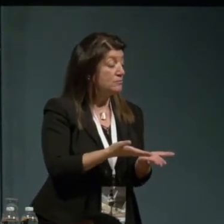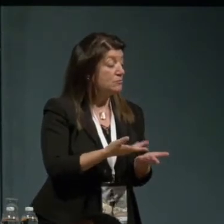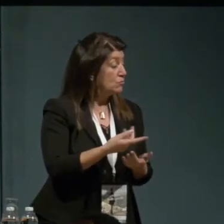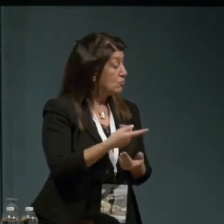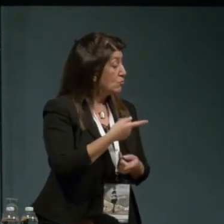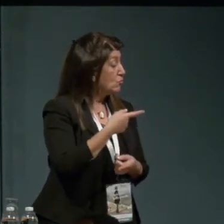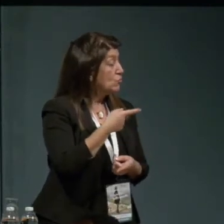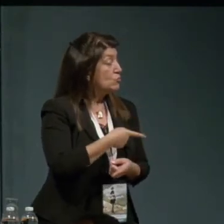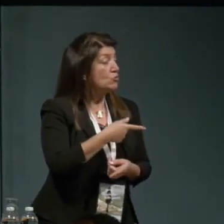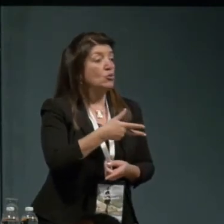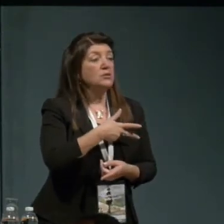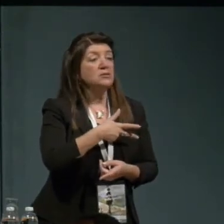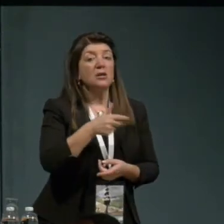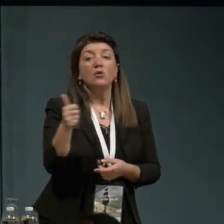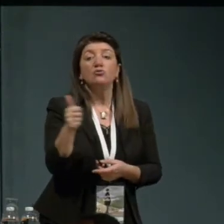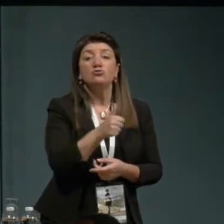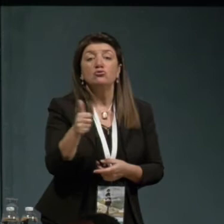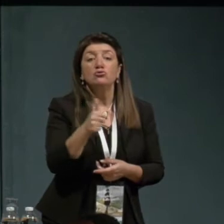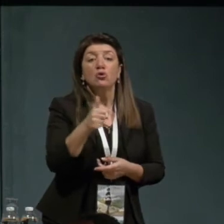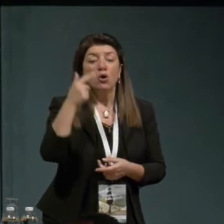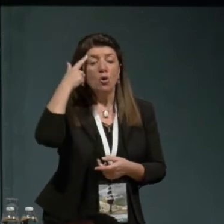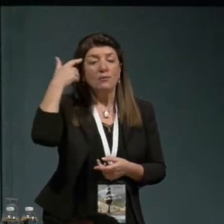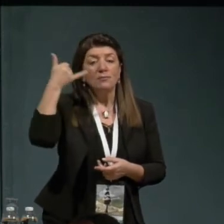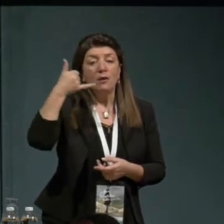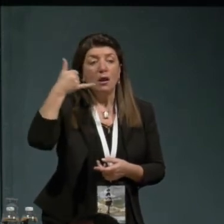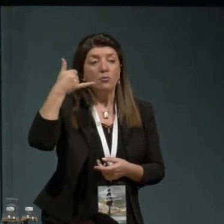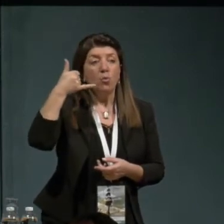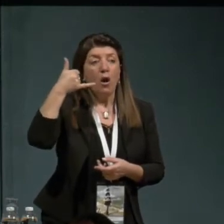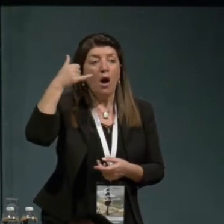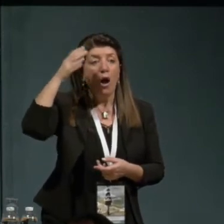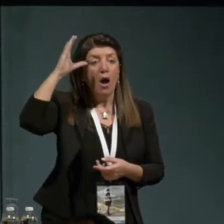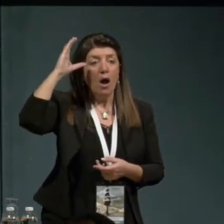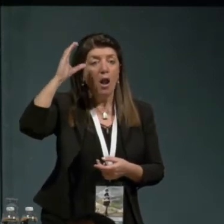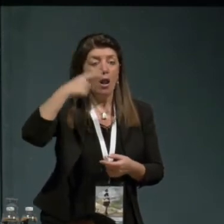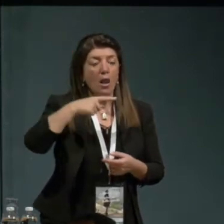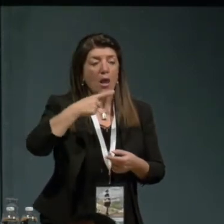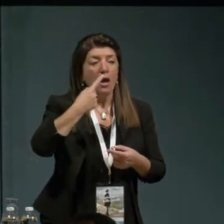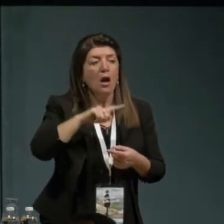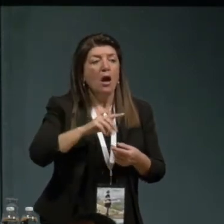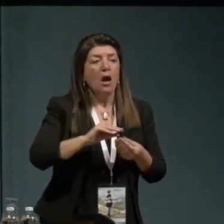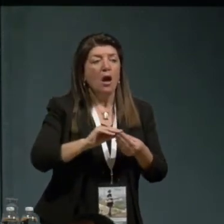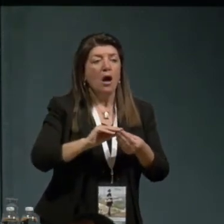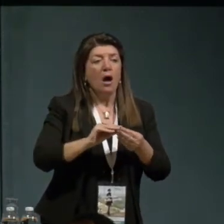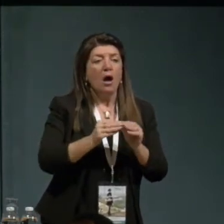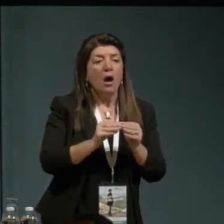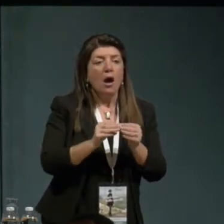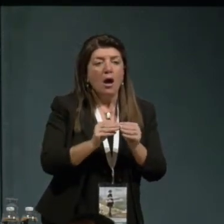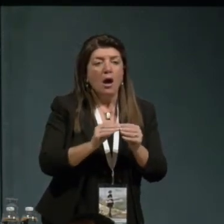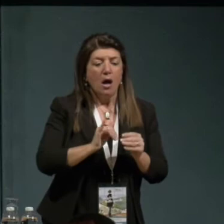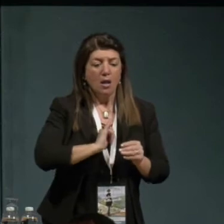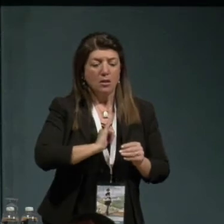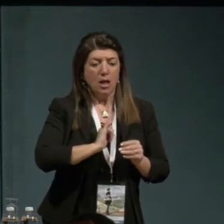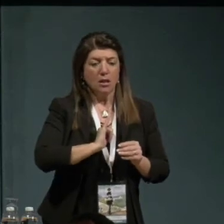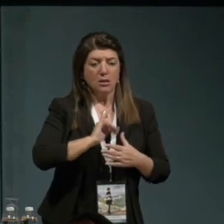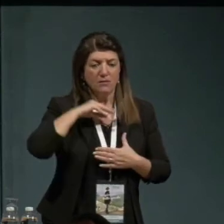solo intellettuale a fare, a dedicarsi ad andare a Nanterra, ad